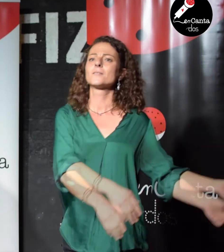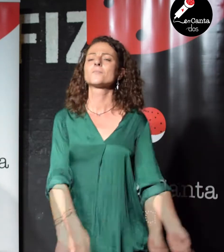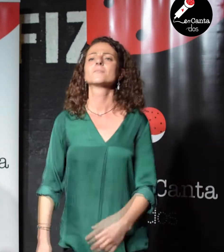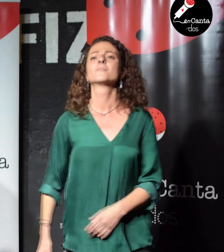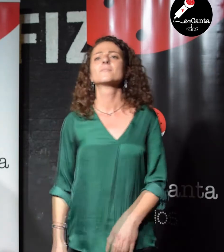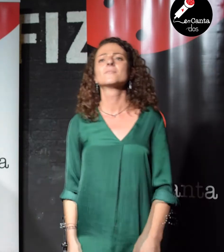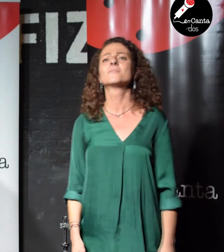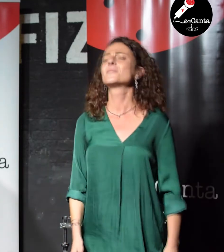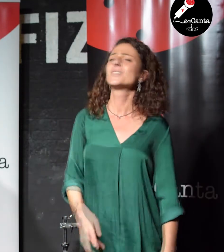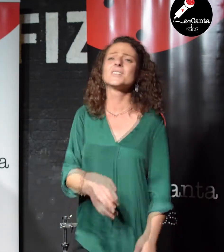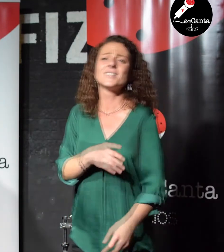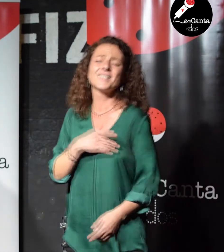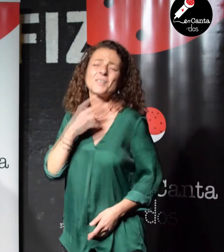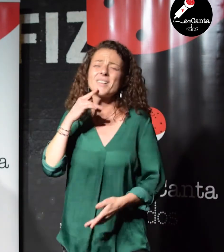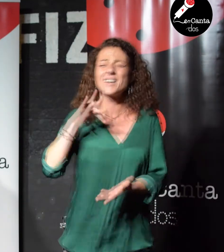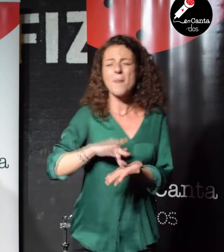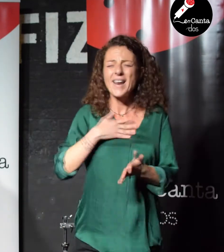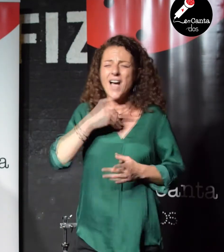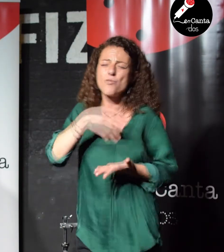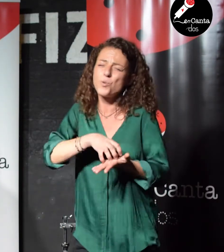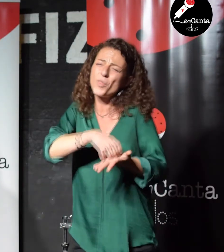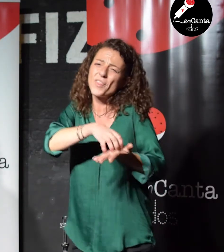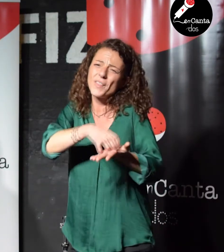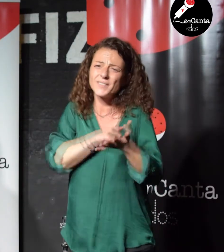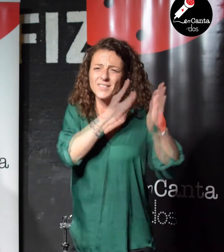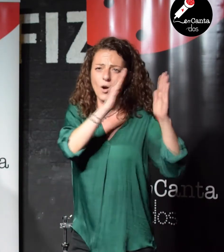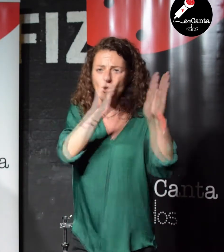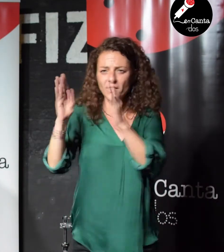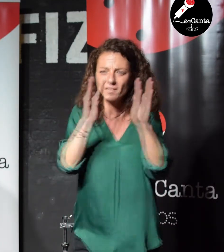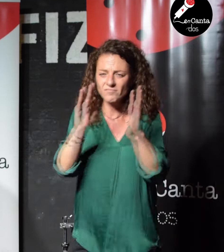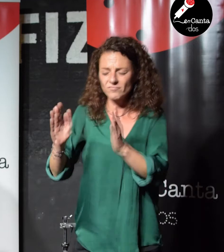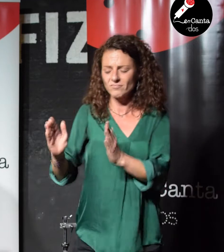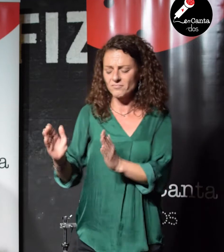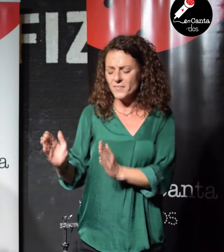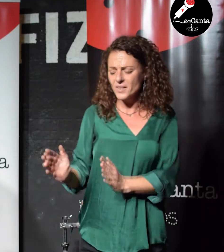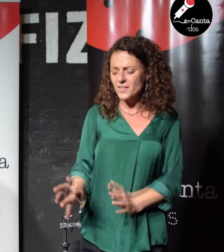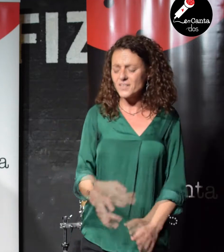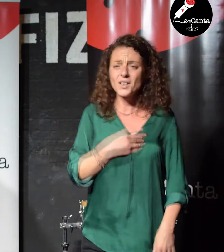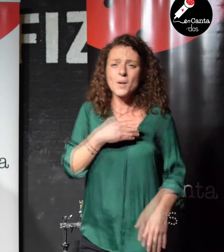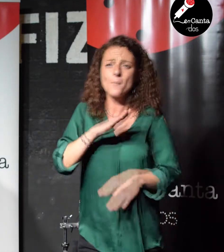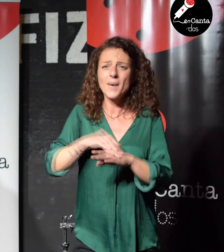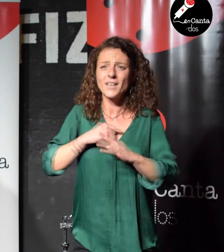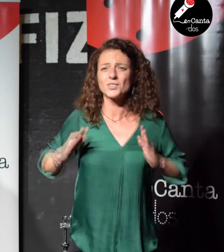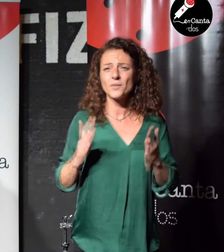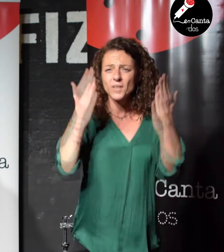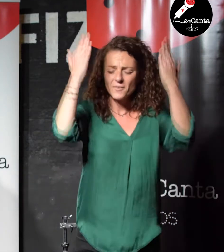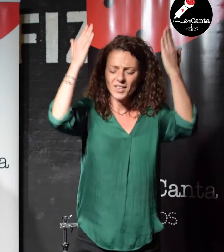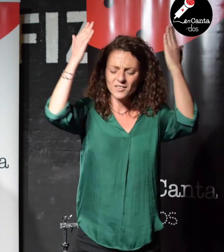Pa' ordenar mis dudas, pa' sobrevivir,